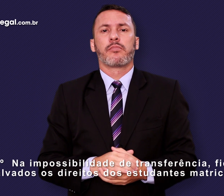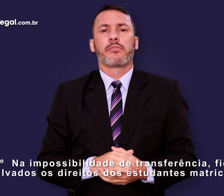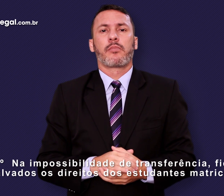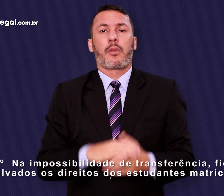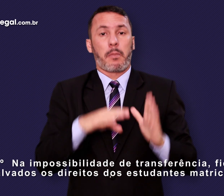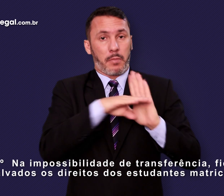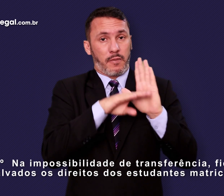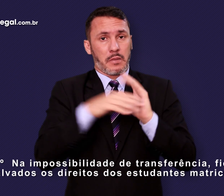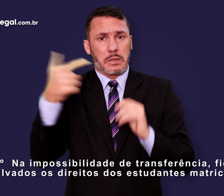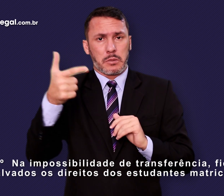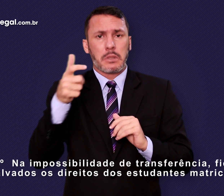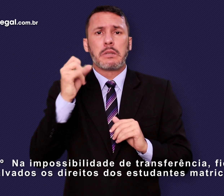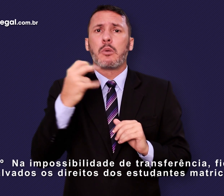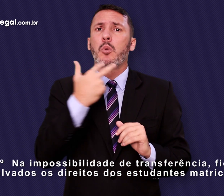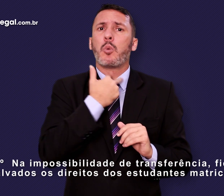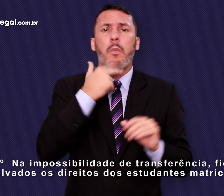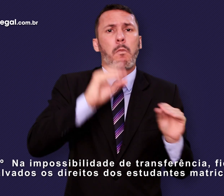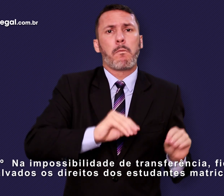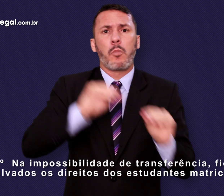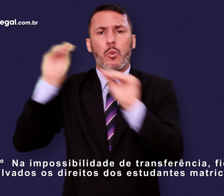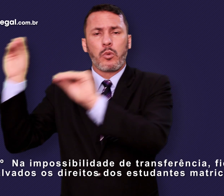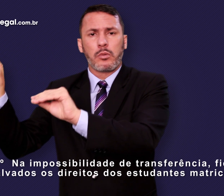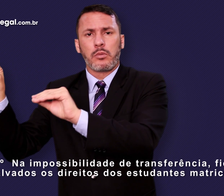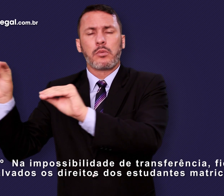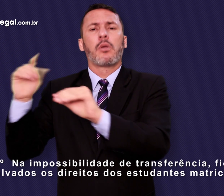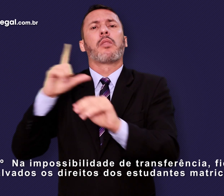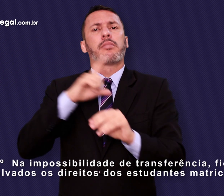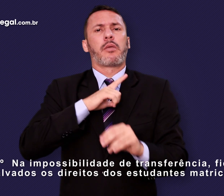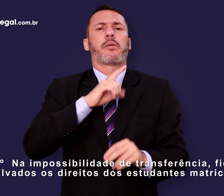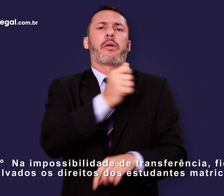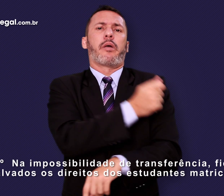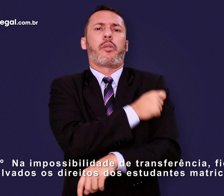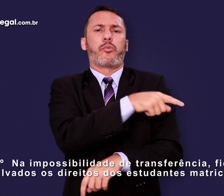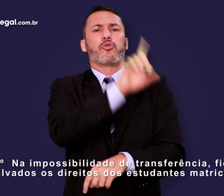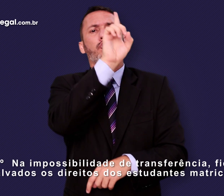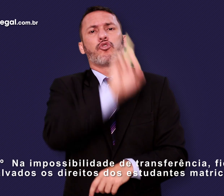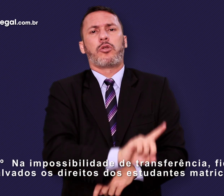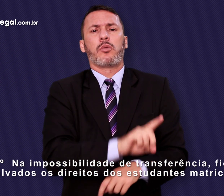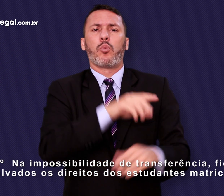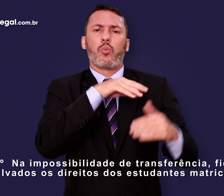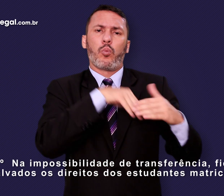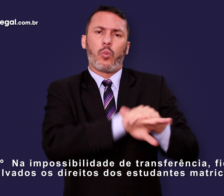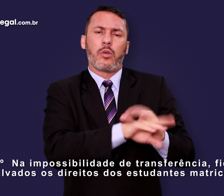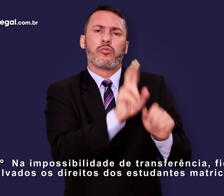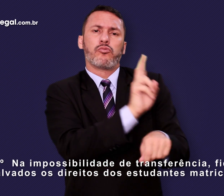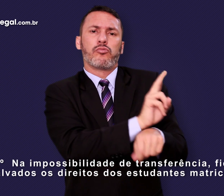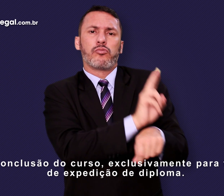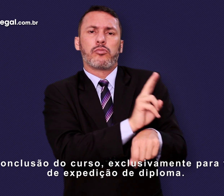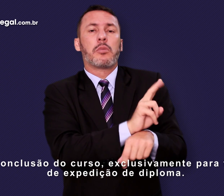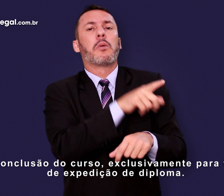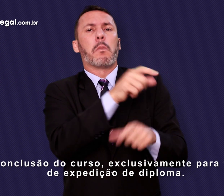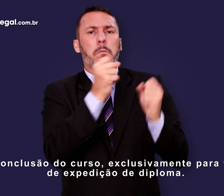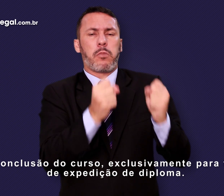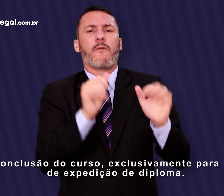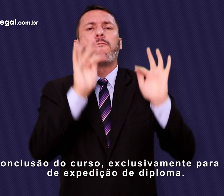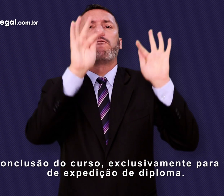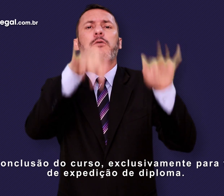impossibilidade de transferência, ficam ressalvados os direitos dos estudantes matriculados à conclusão do curso